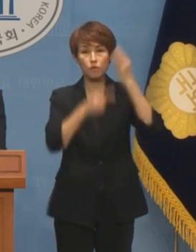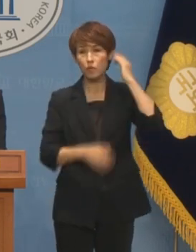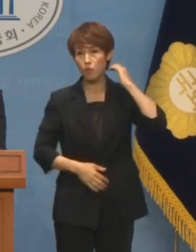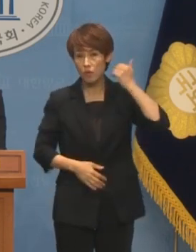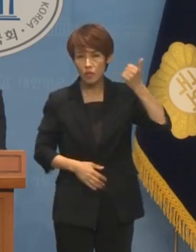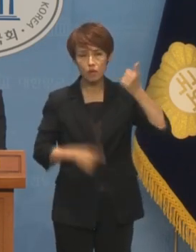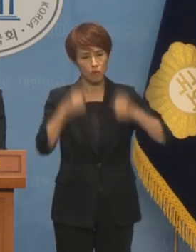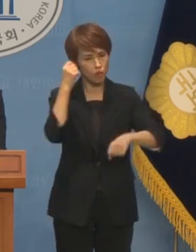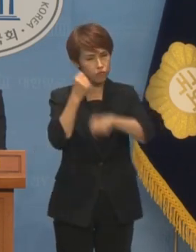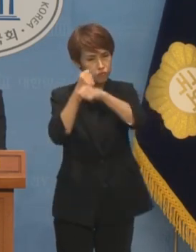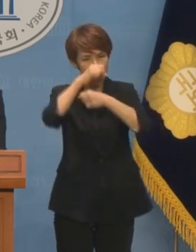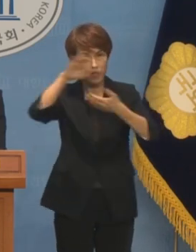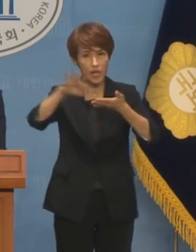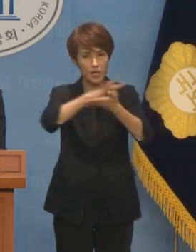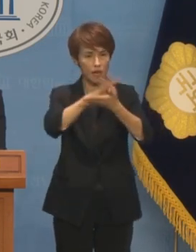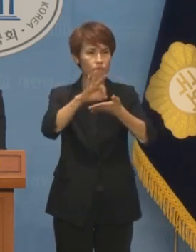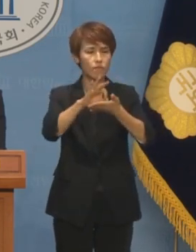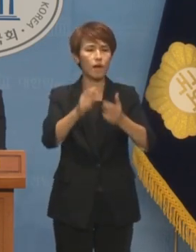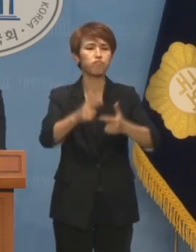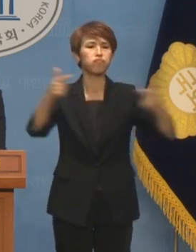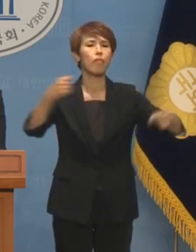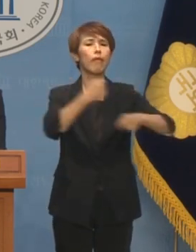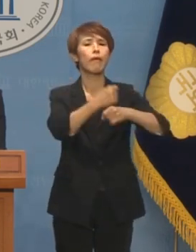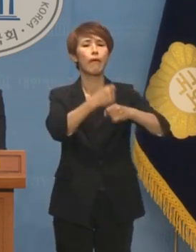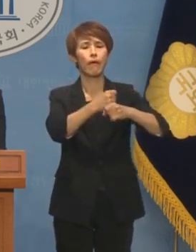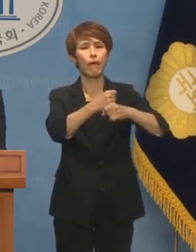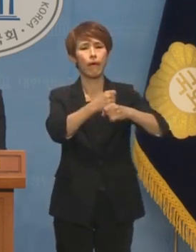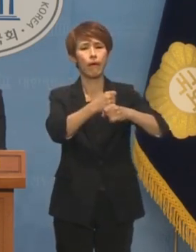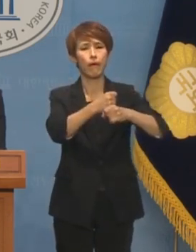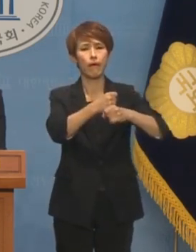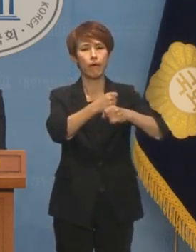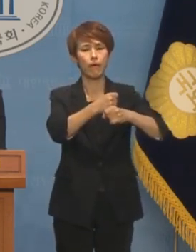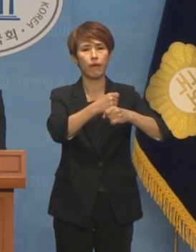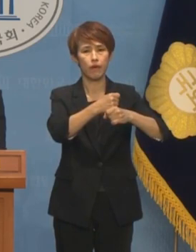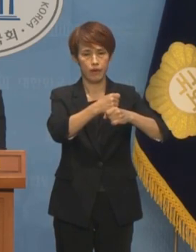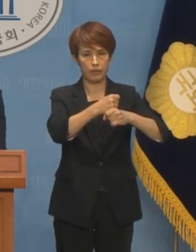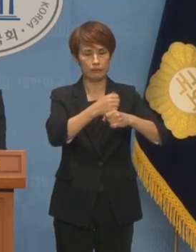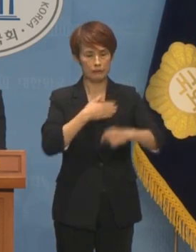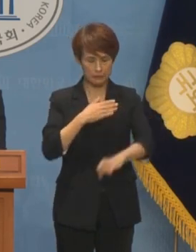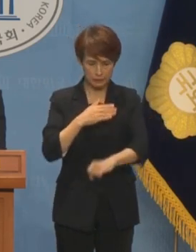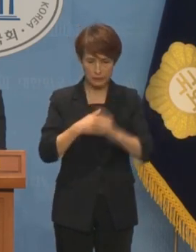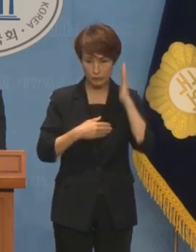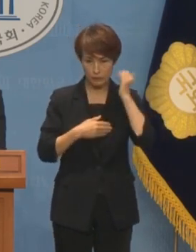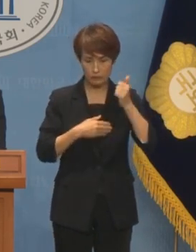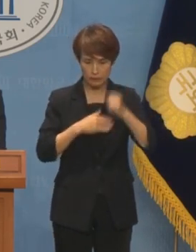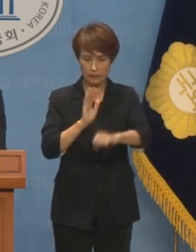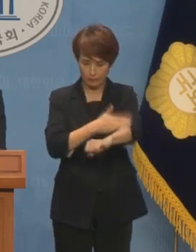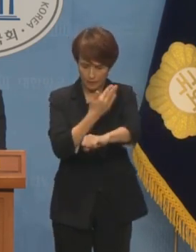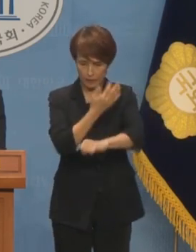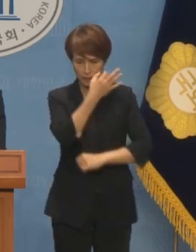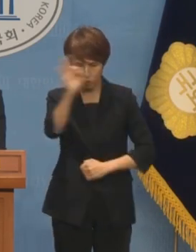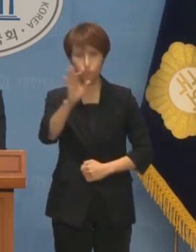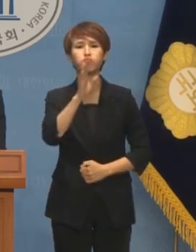R&D 예산을 다시 증액하겠다며 사실상 본인의 잘못을 인정하지 않았습니까?